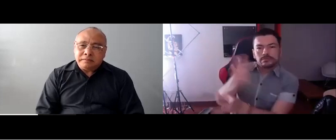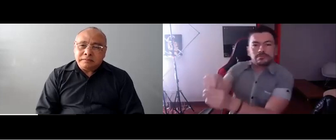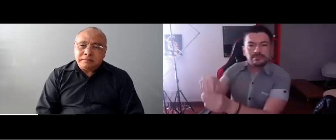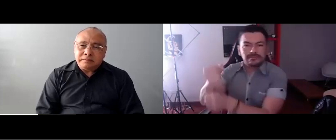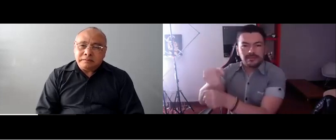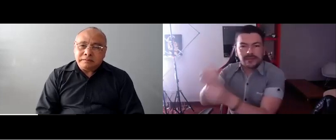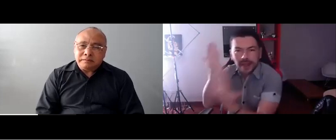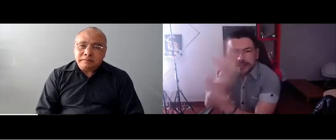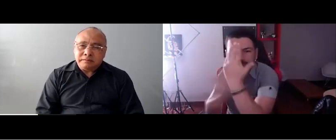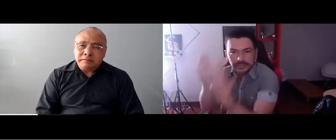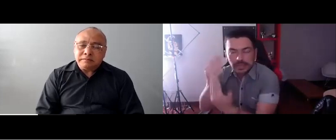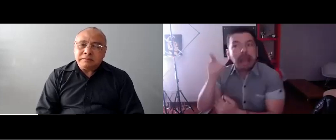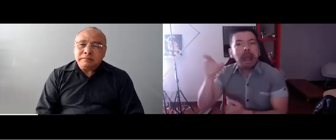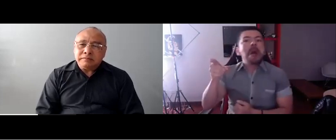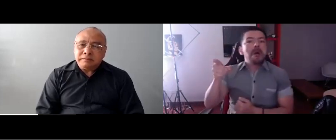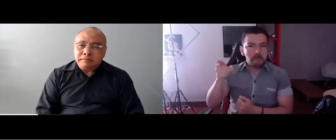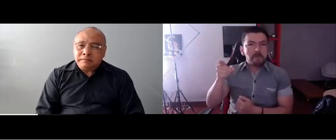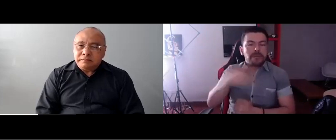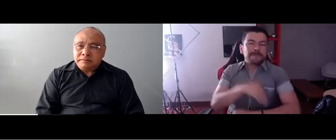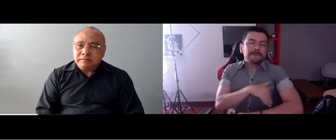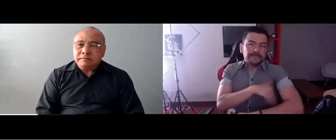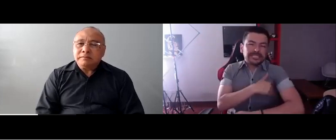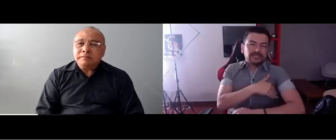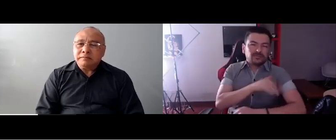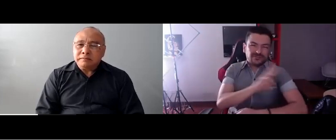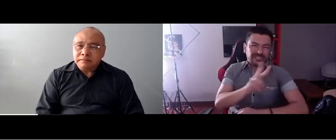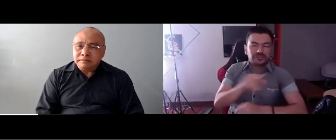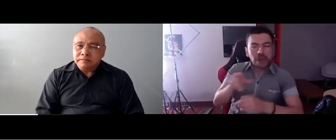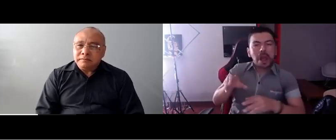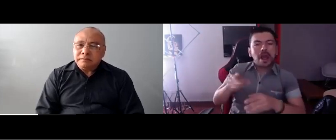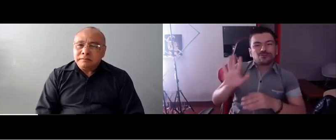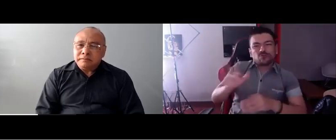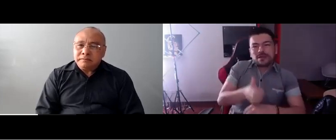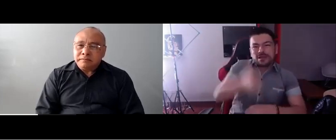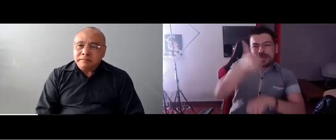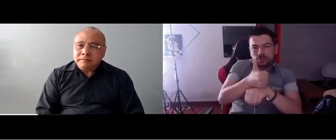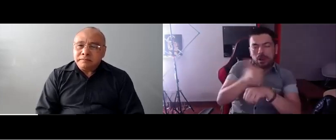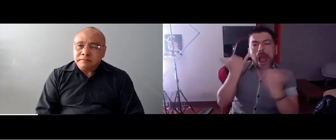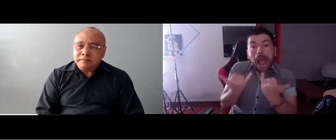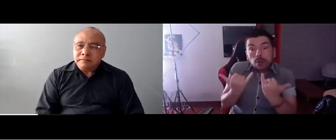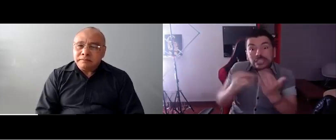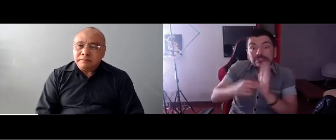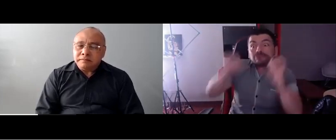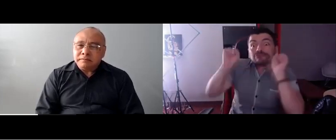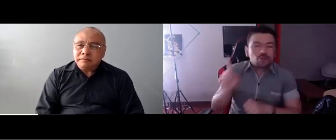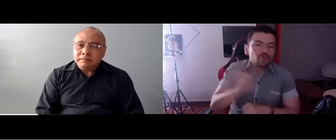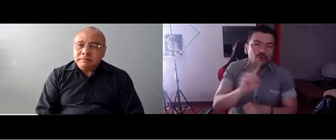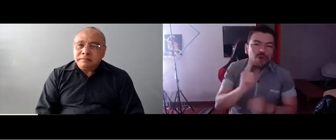Distrital y la Universidad Nacional, como comunidad sorda solicitamos que se pueda contar con una